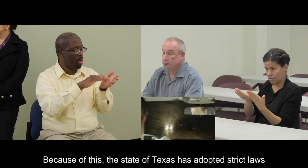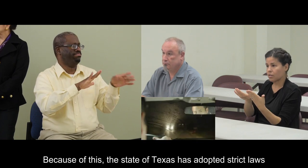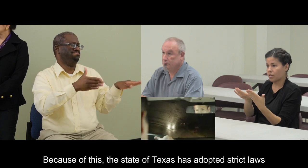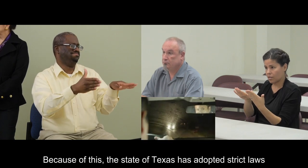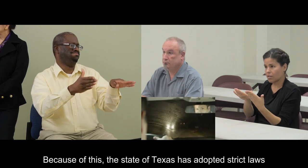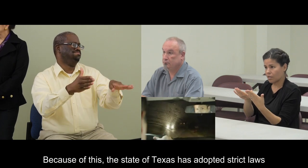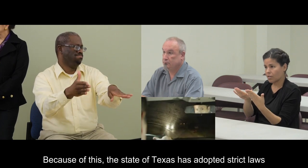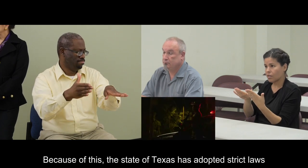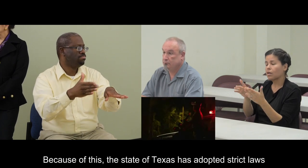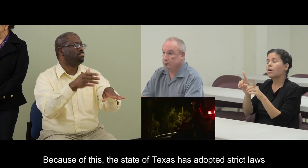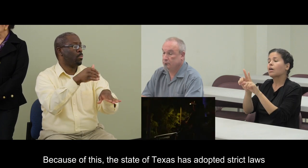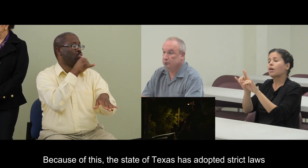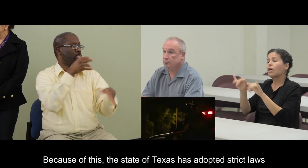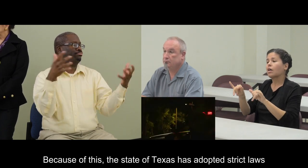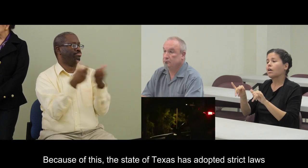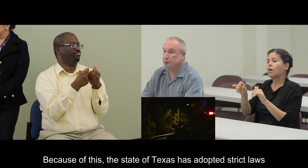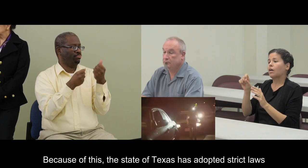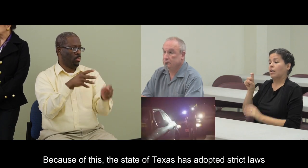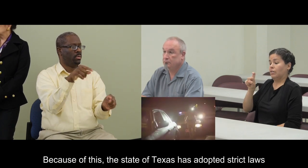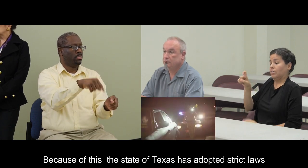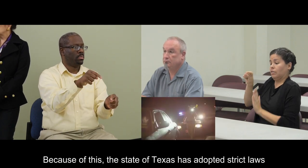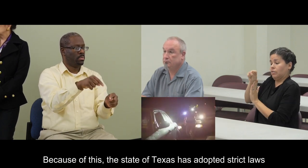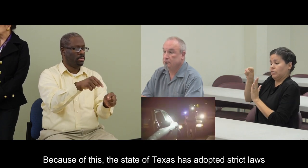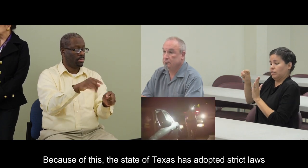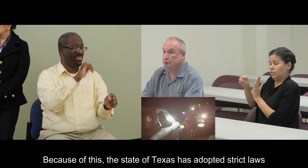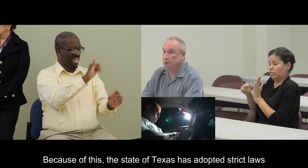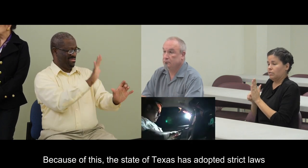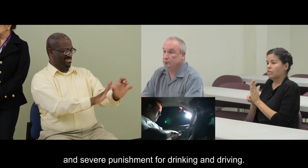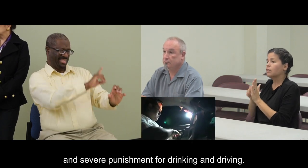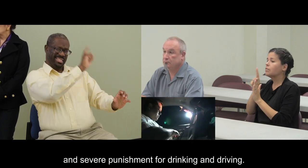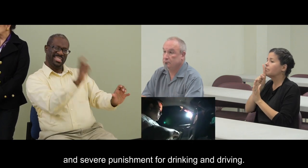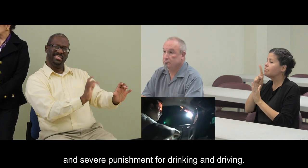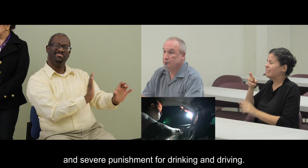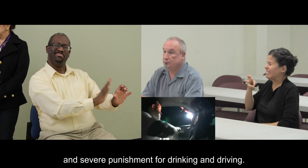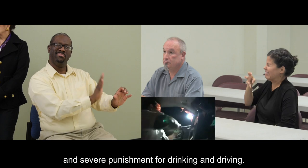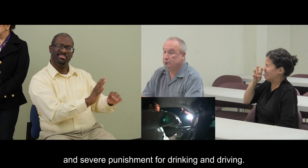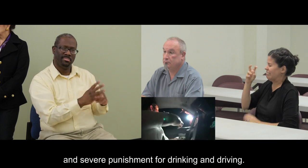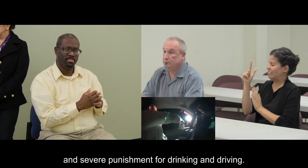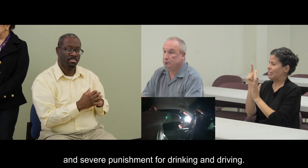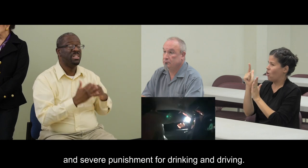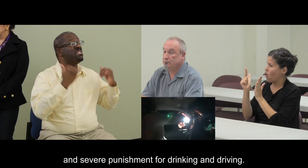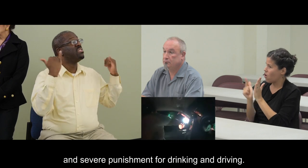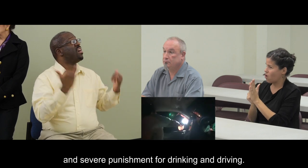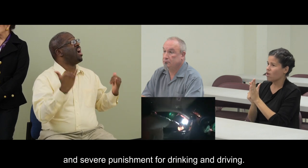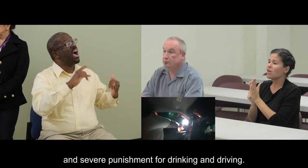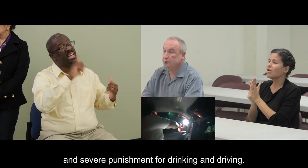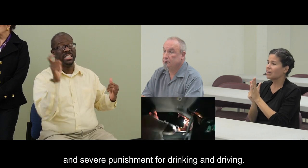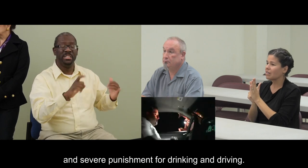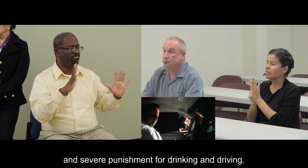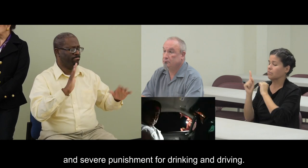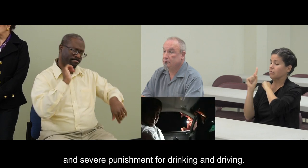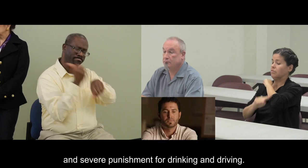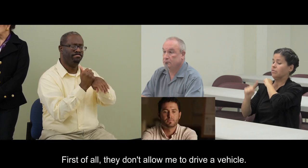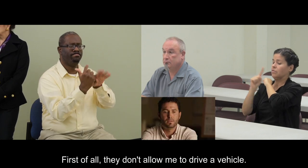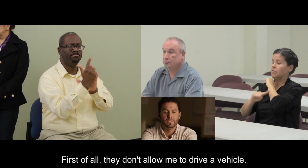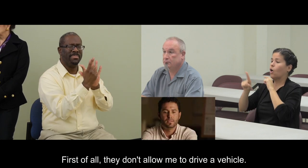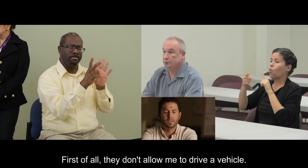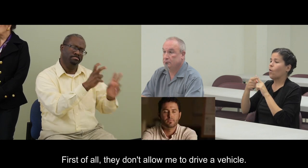mismo, el estado de Texas ha impuesto leyes rígidas y ejerce castigos severos por tomar y manejar. Principalmente